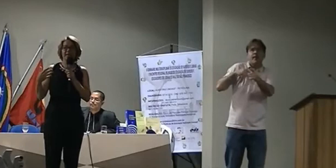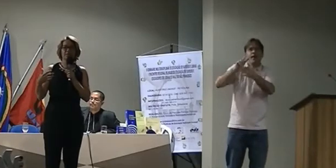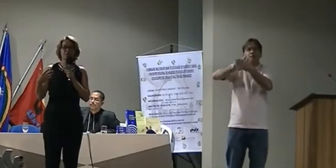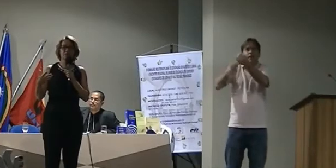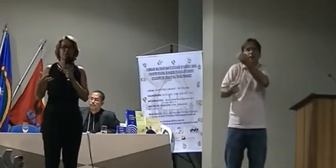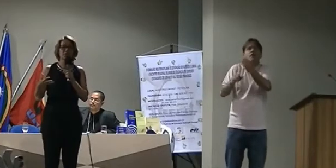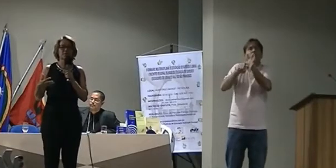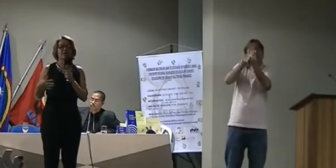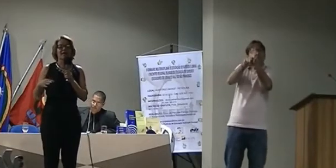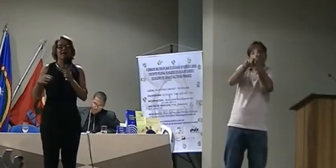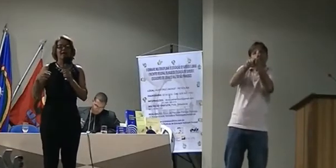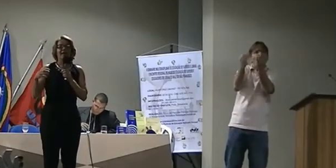que a gente possa